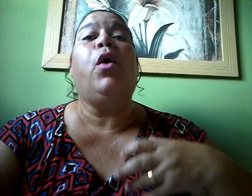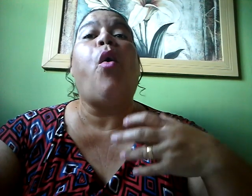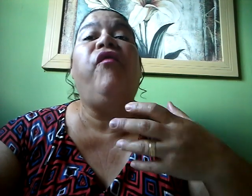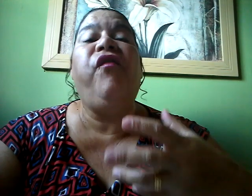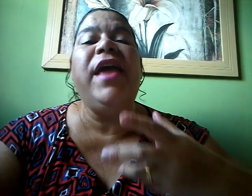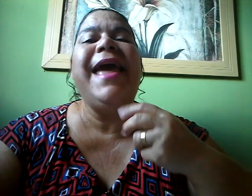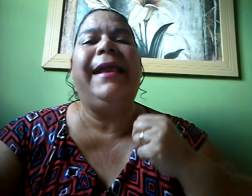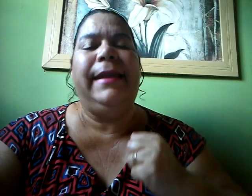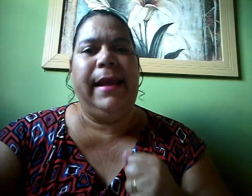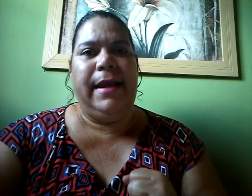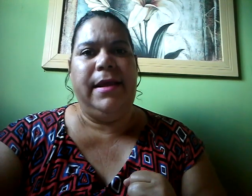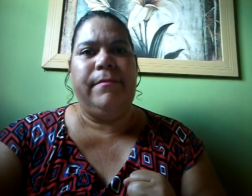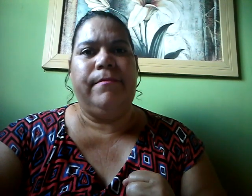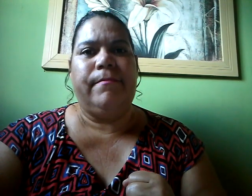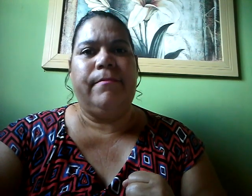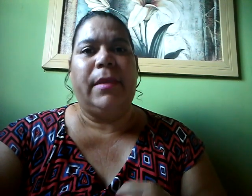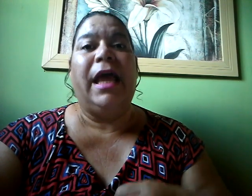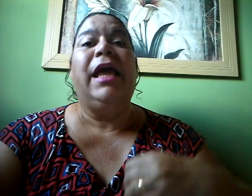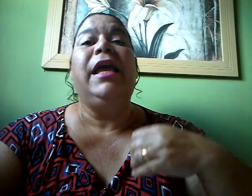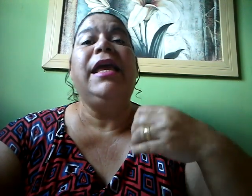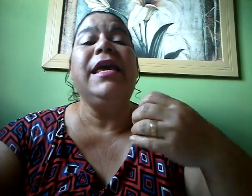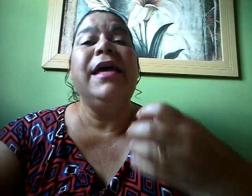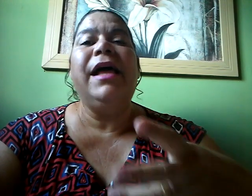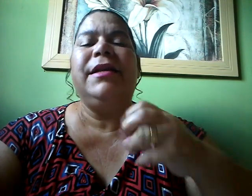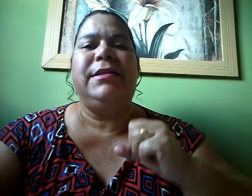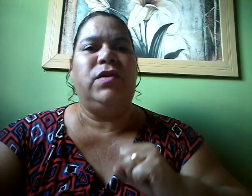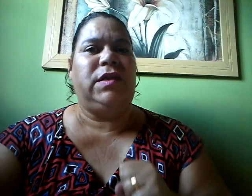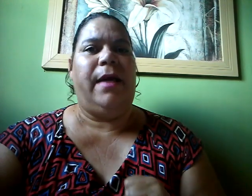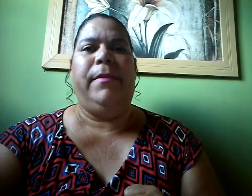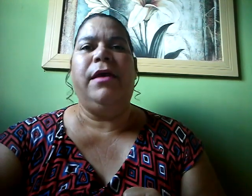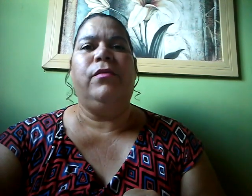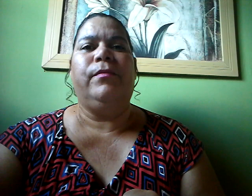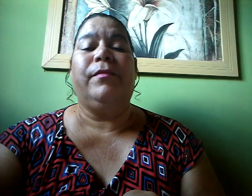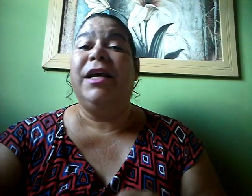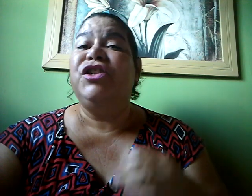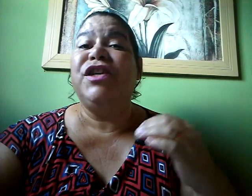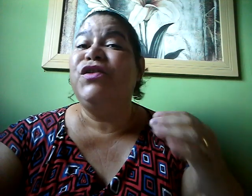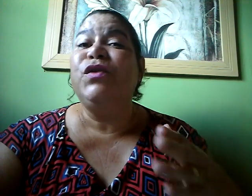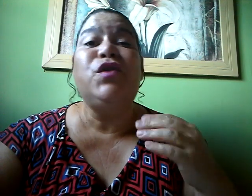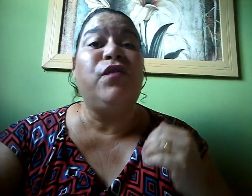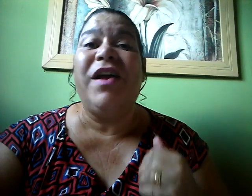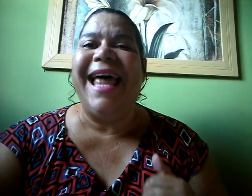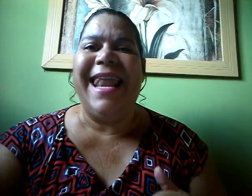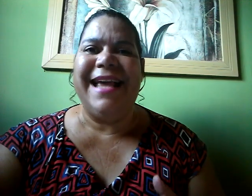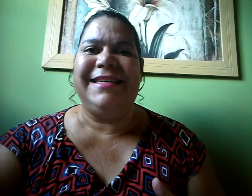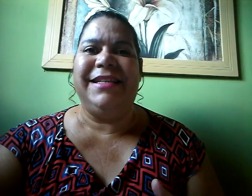confia nele E anda em seus caminhos Jesus nos fortalece